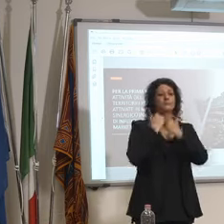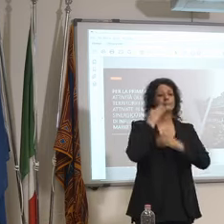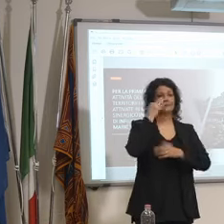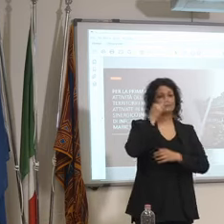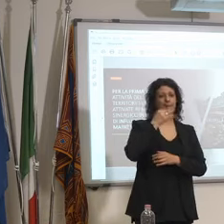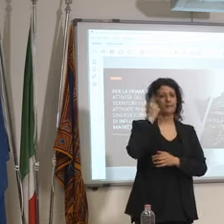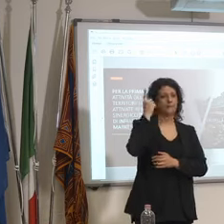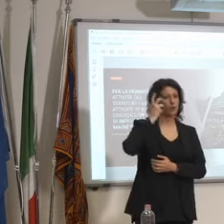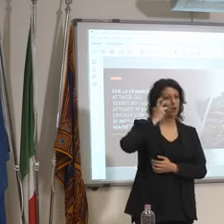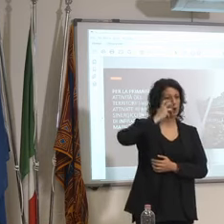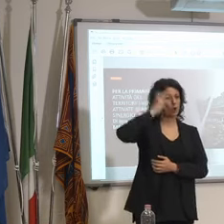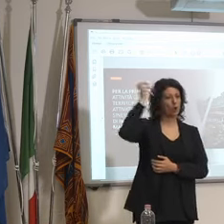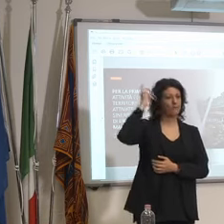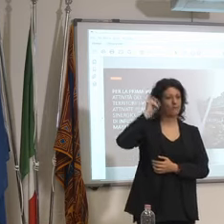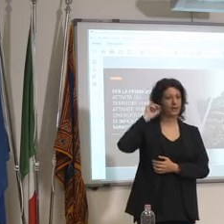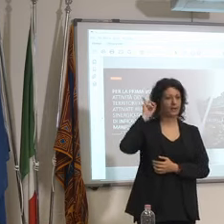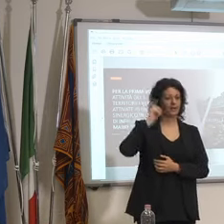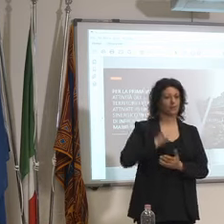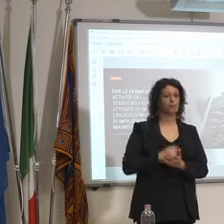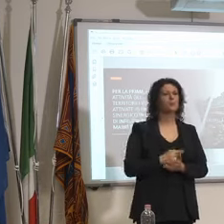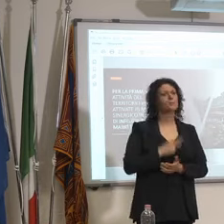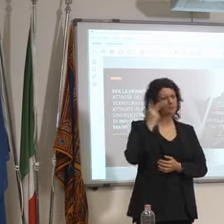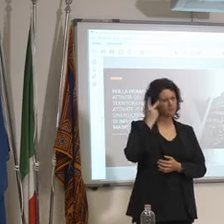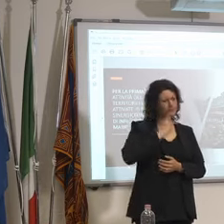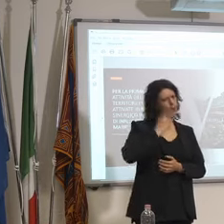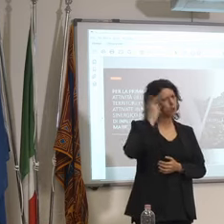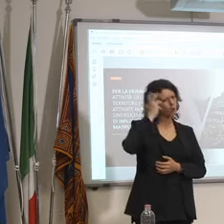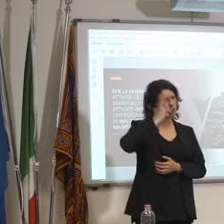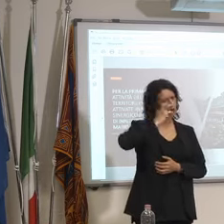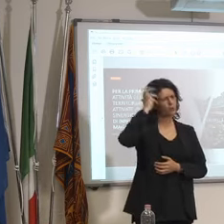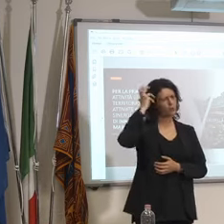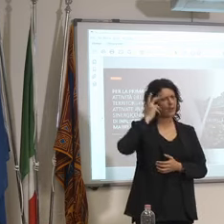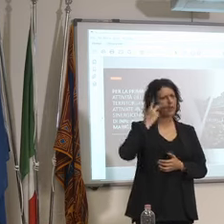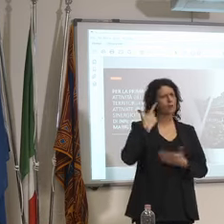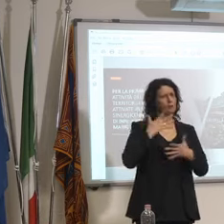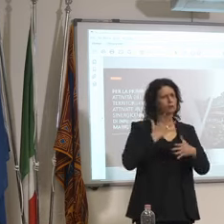entrato in campo per molte partite insomma abbiamo